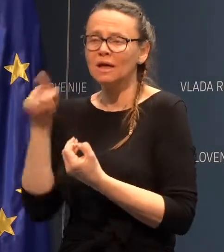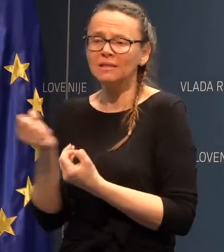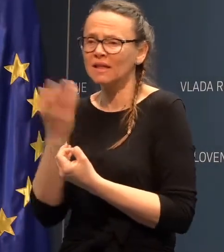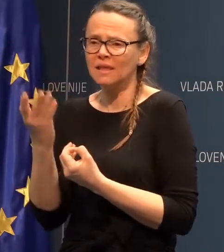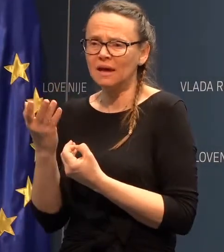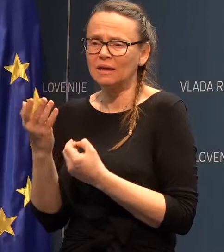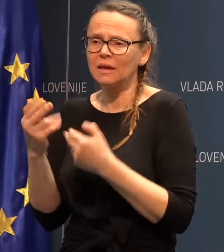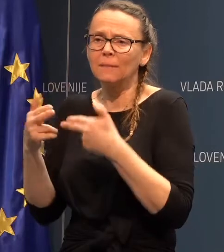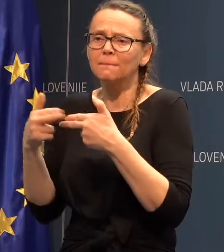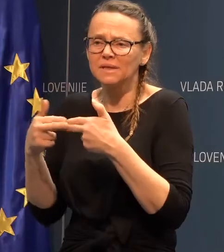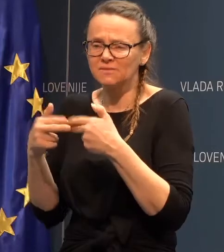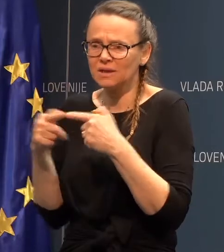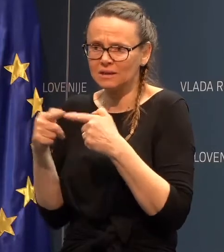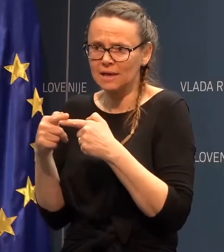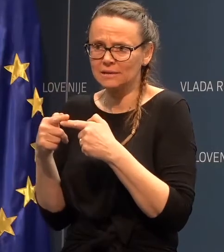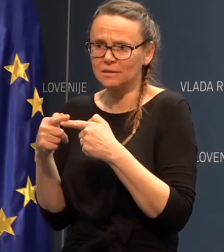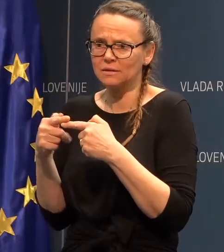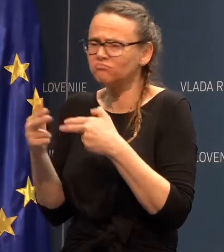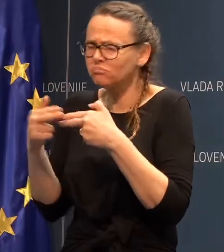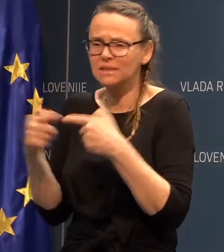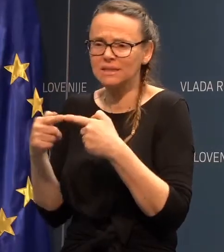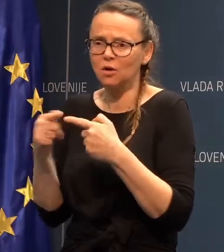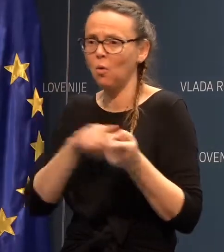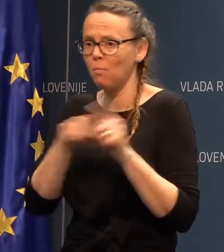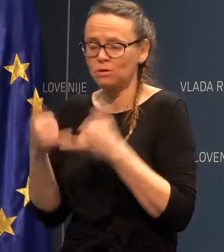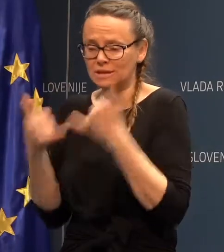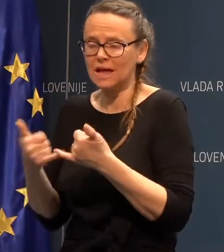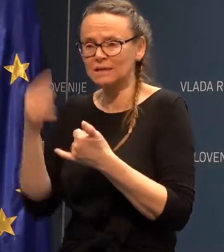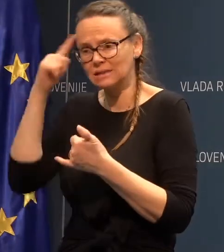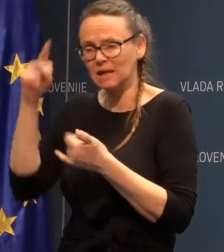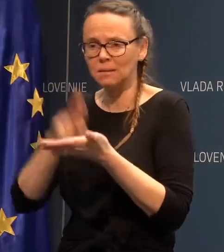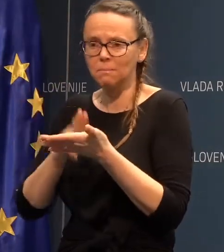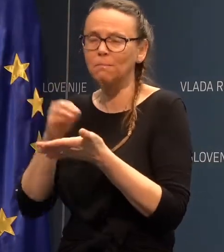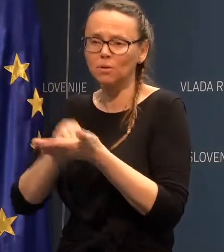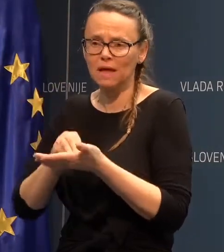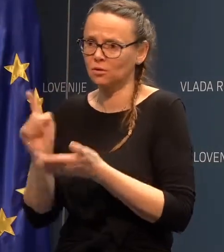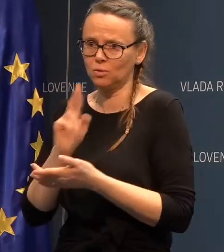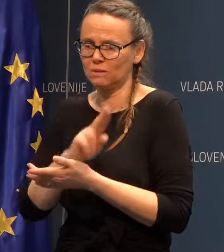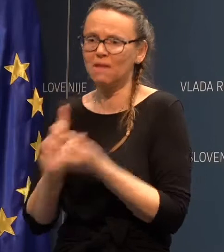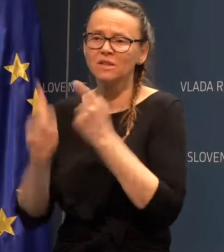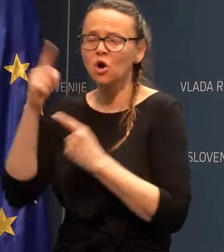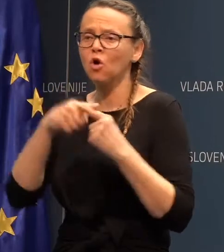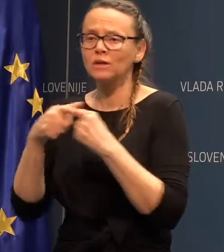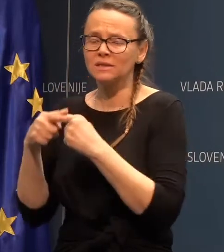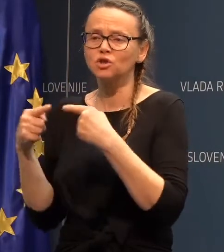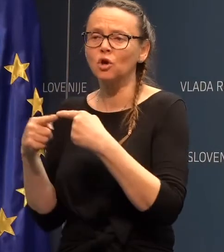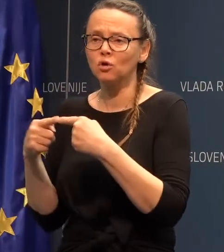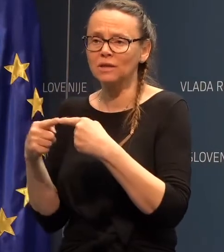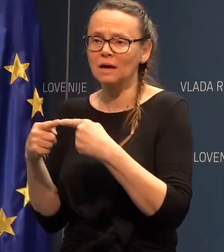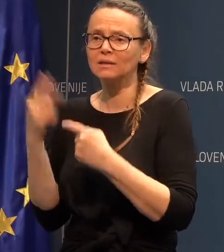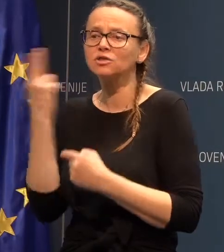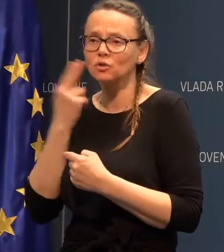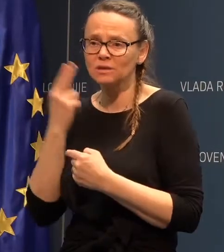bistvenih tesnih stikov do sedaj poznanih podatkov nima. Visoko rizični kontakti so